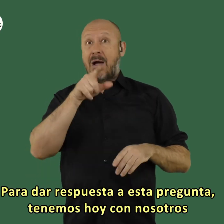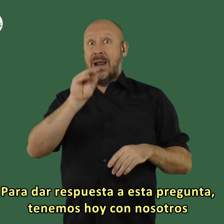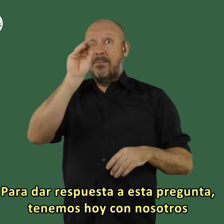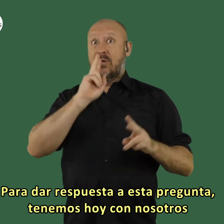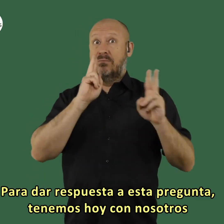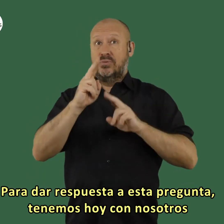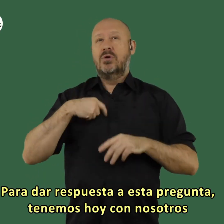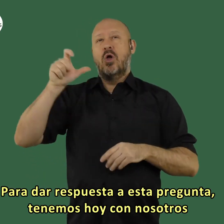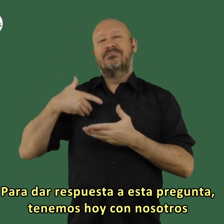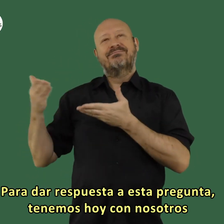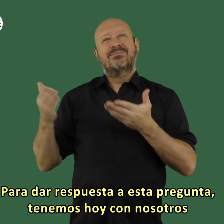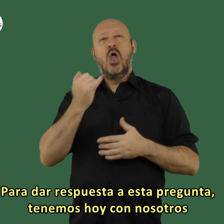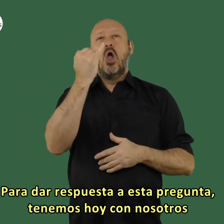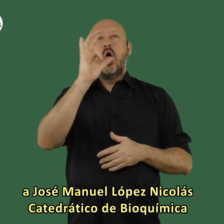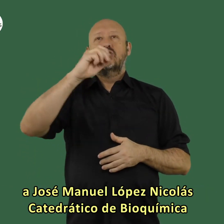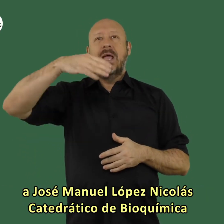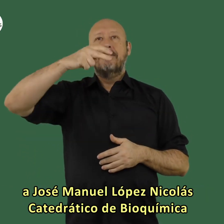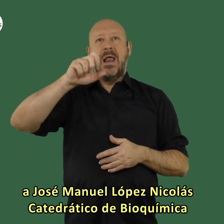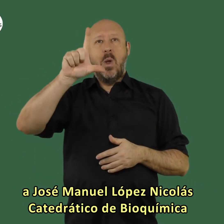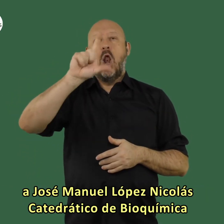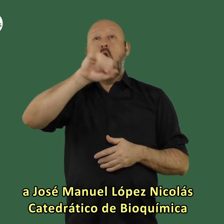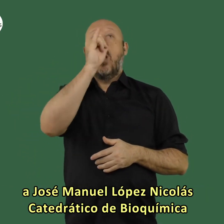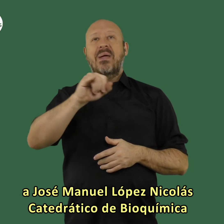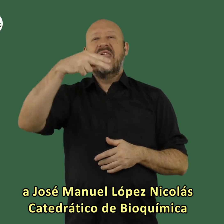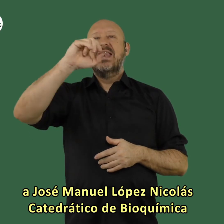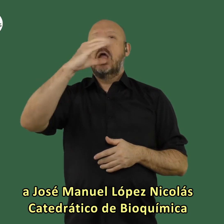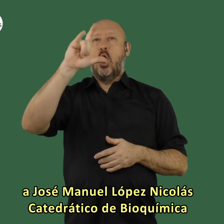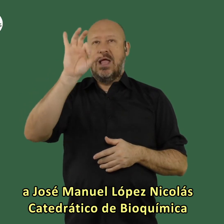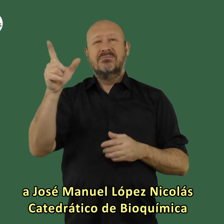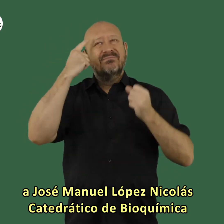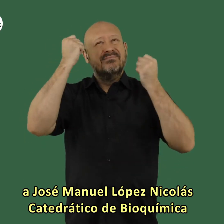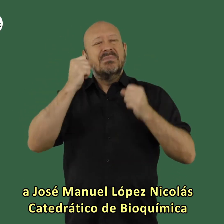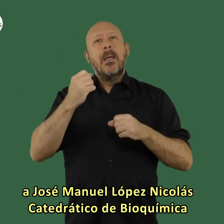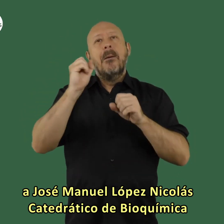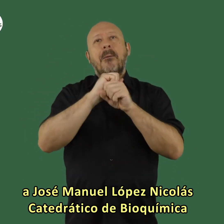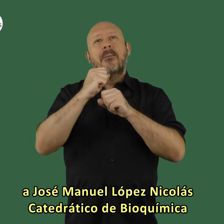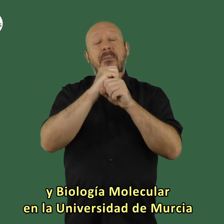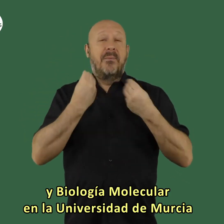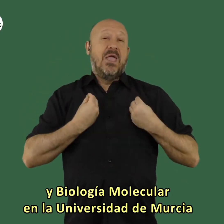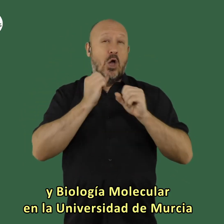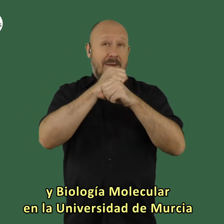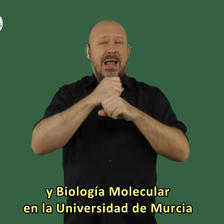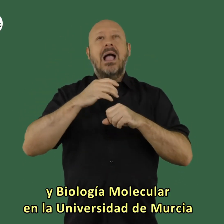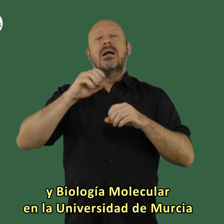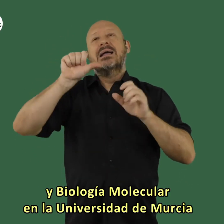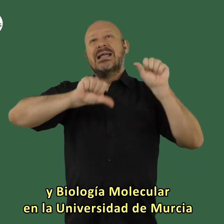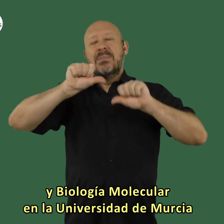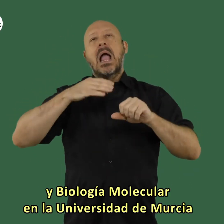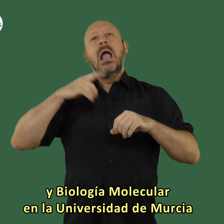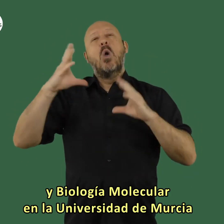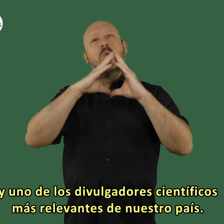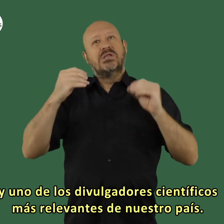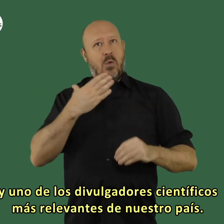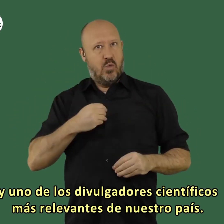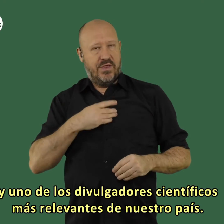para dar respuesta a esta pregunta tenemos que con nosotros a josé manuel lópez nicolás catedrático de bioquímica y biología molecular en la